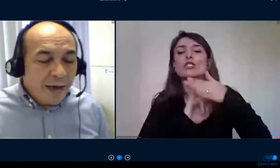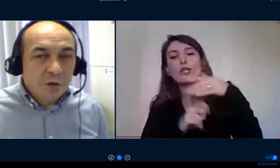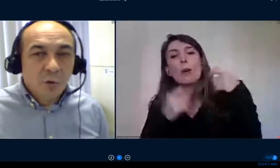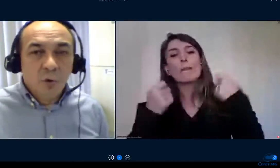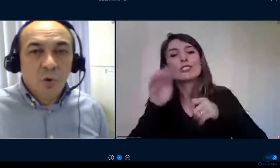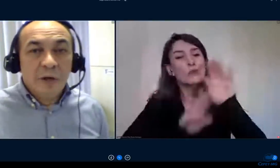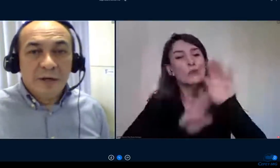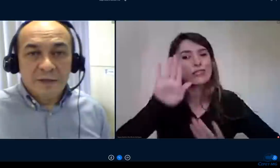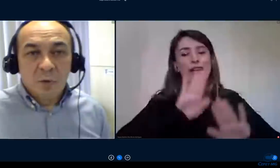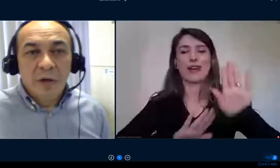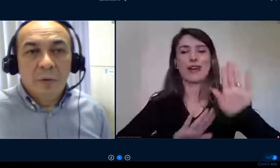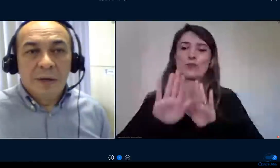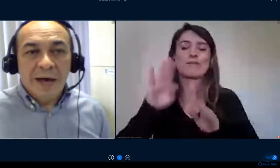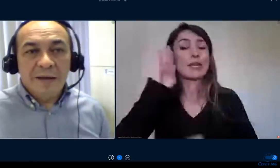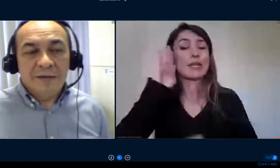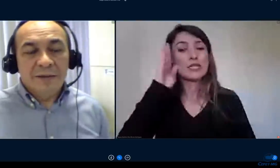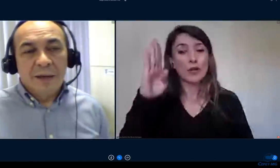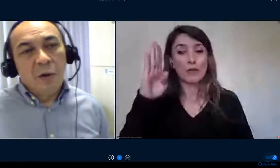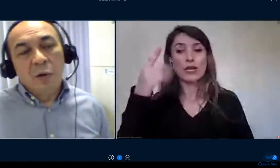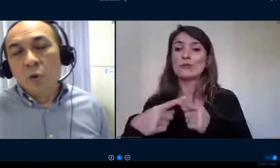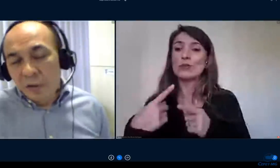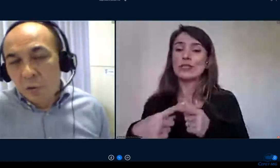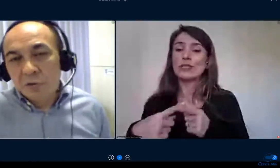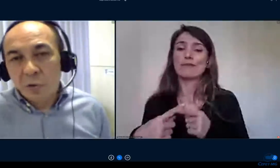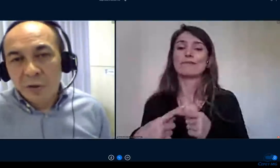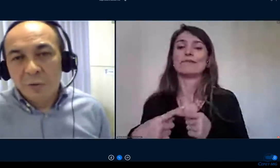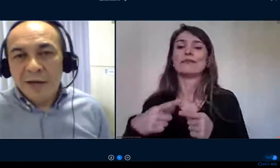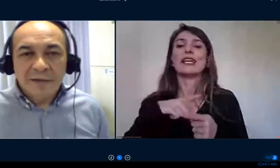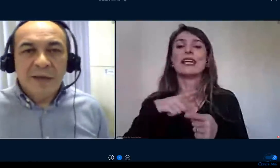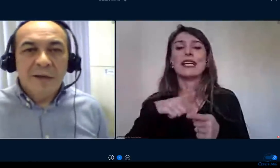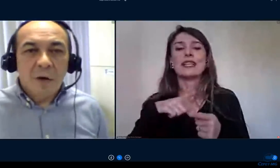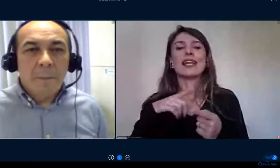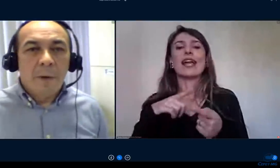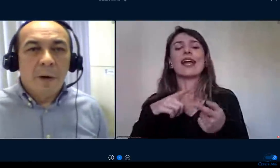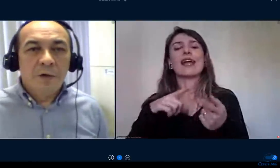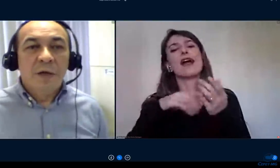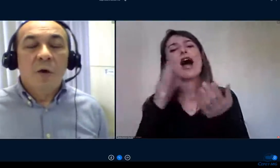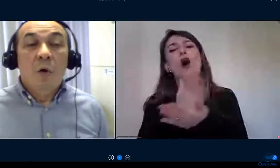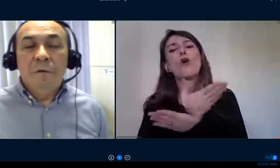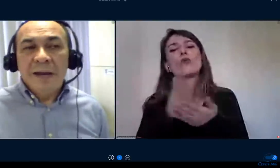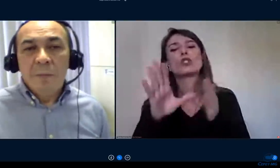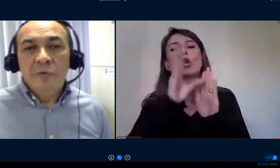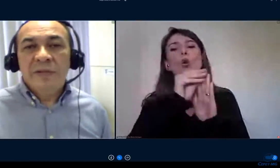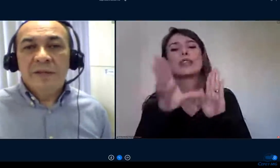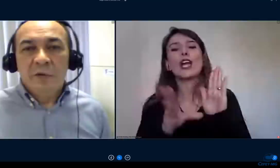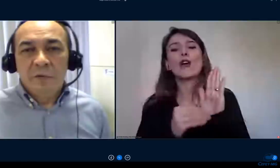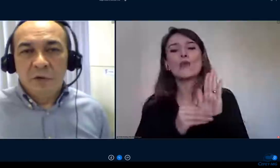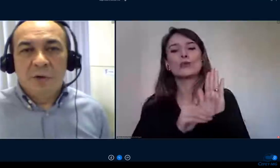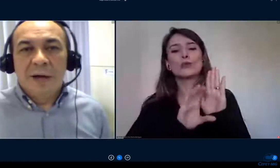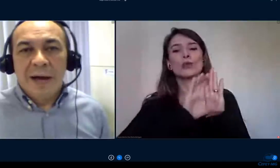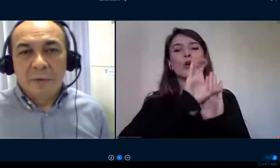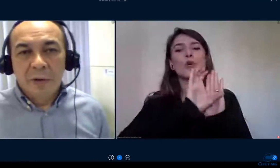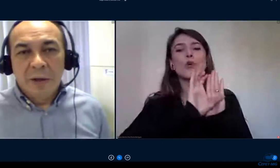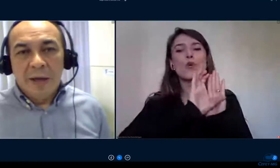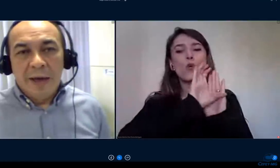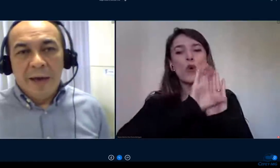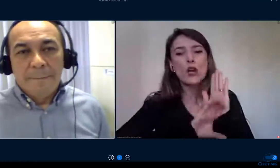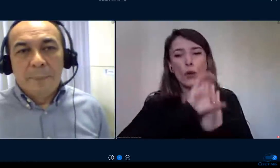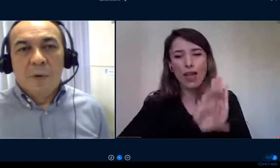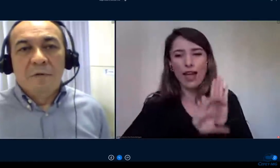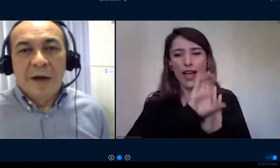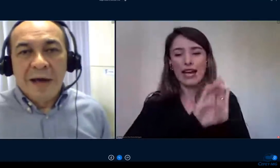estruturas curriculares e conteúdos curriculares que ele não pode ou ficaria muito sensível de eu jogá-lo